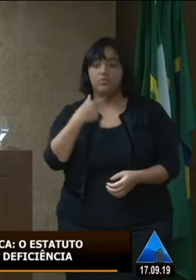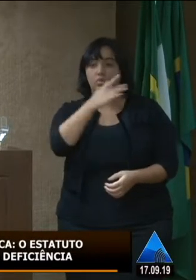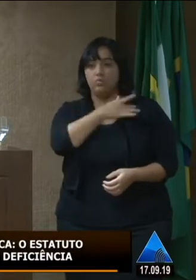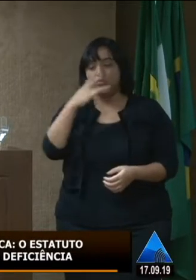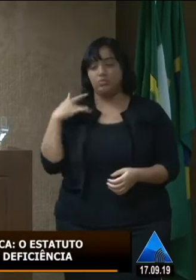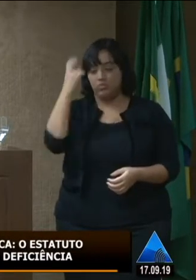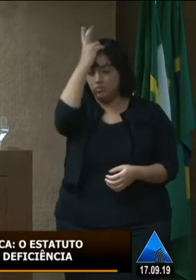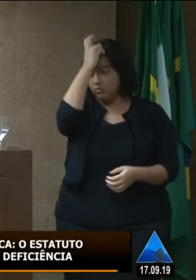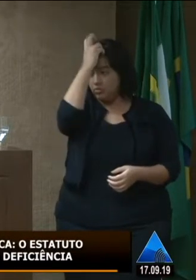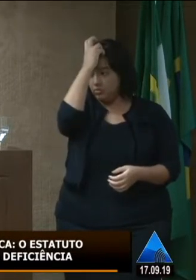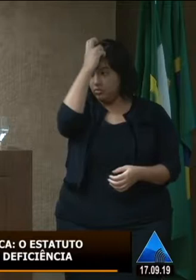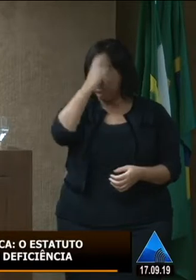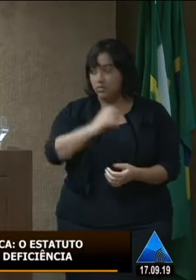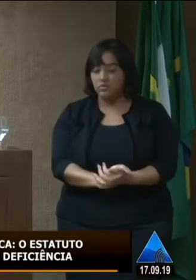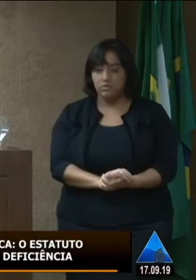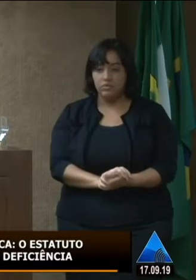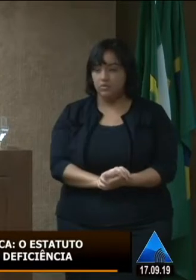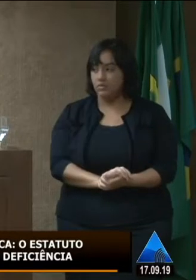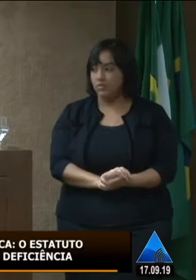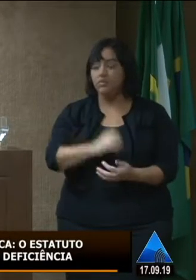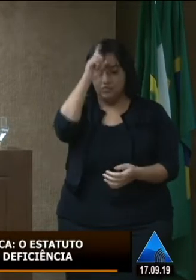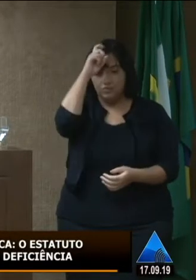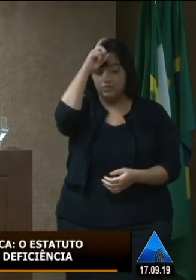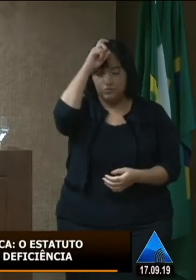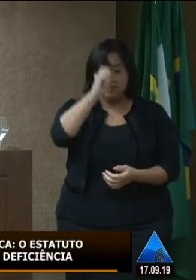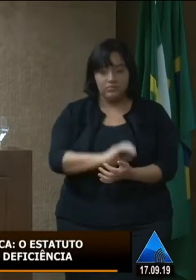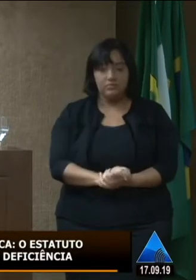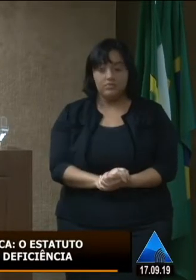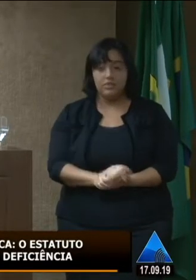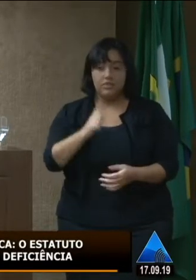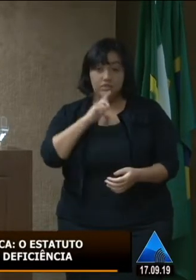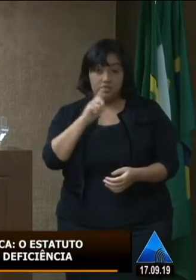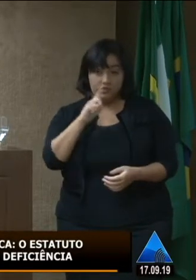para ir para o médico, que é para depois ir lá, e você ter direito a essa gratuidade.